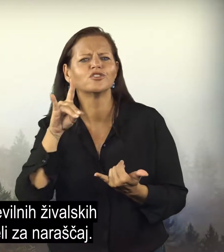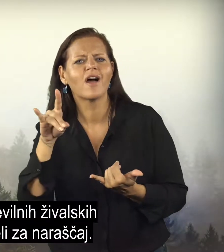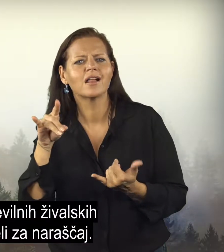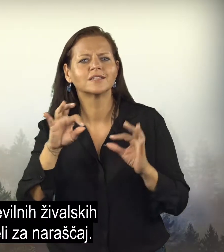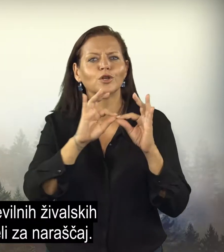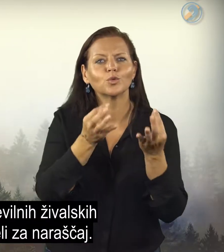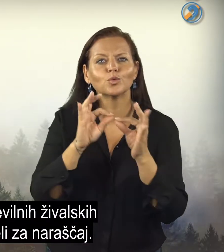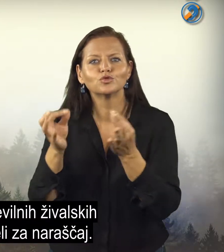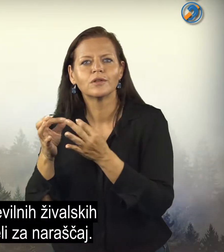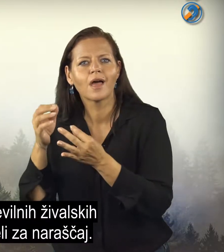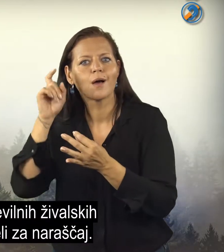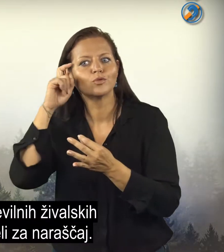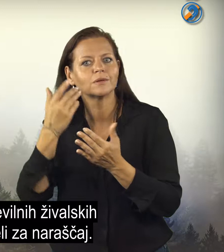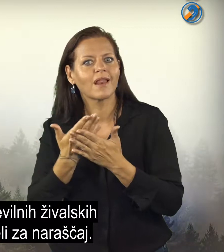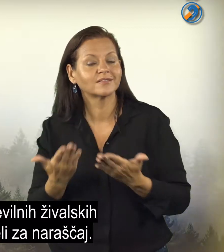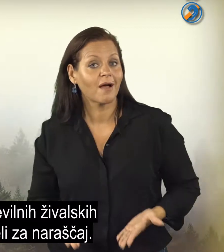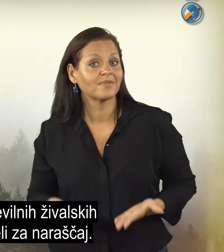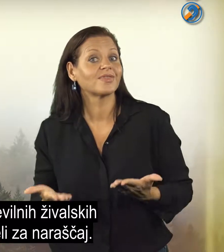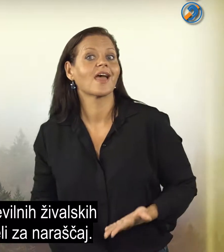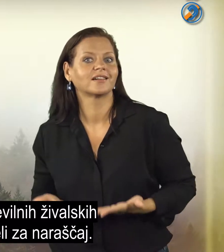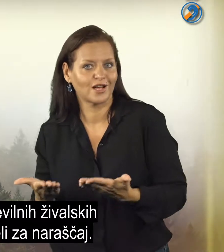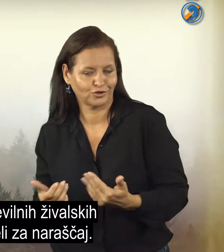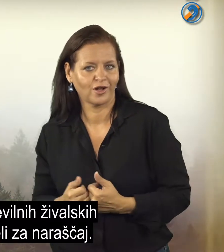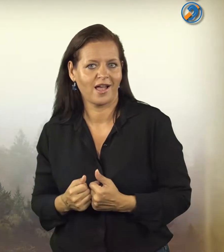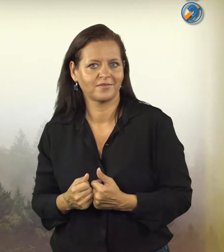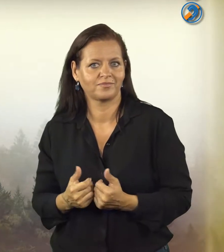živalskih družinah poskrbeli za naraščaj.